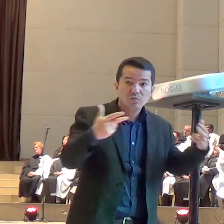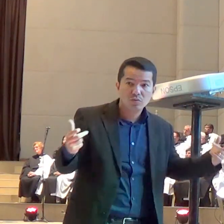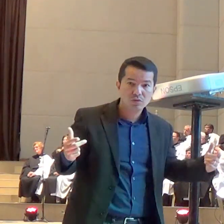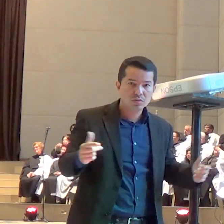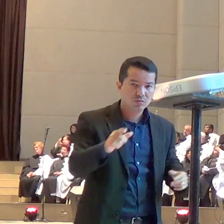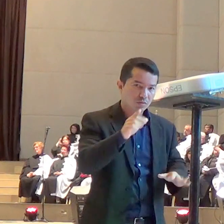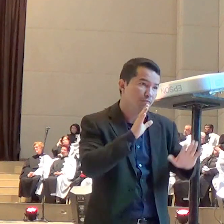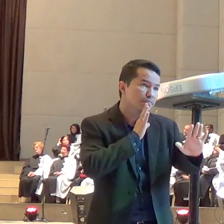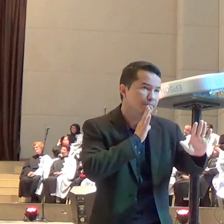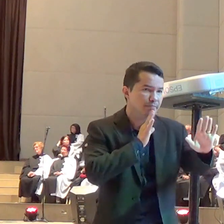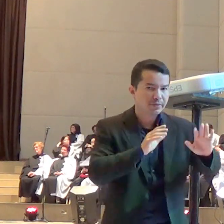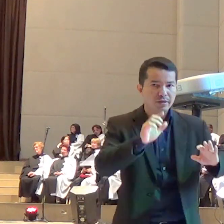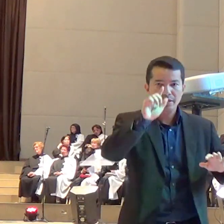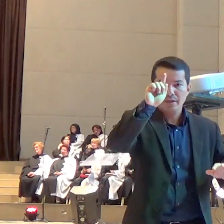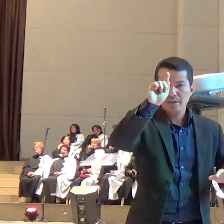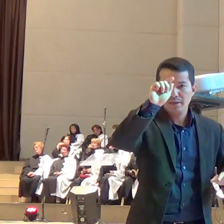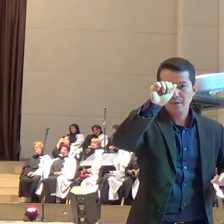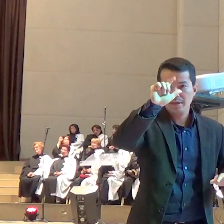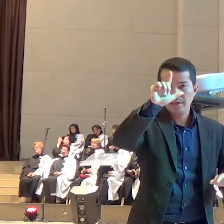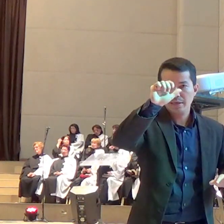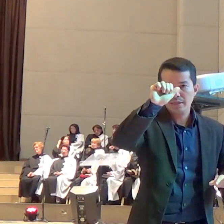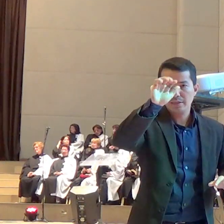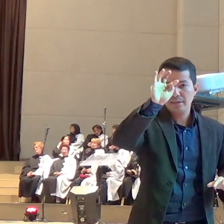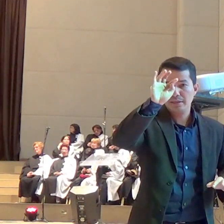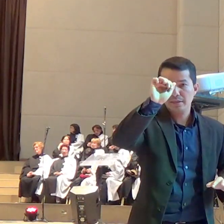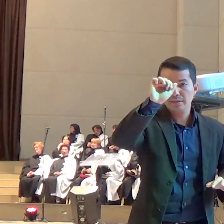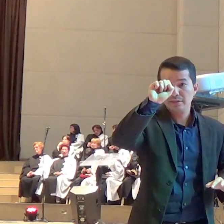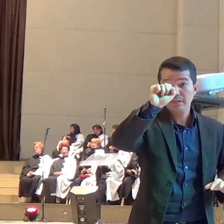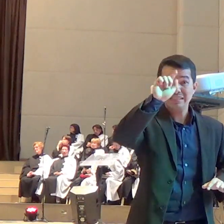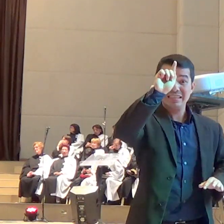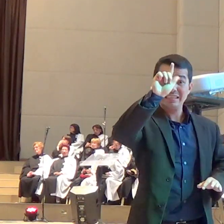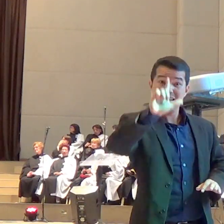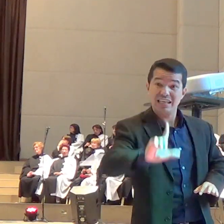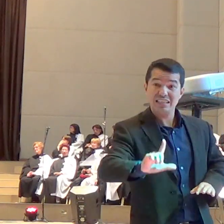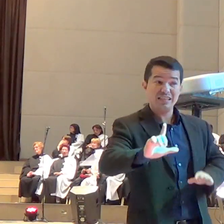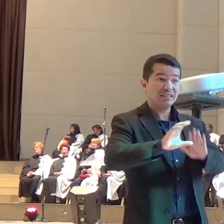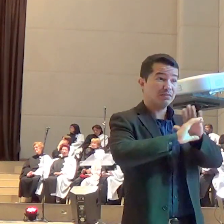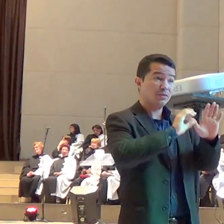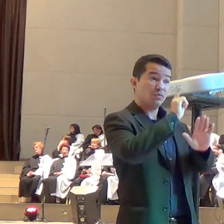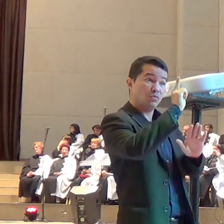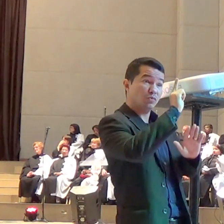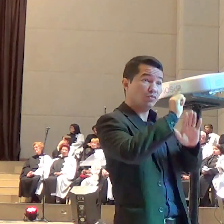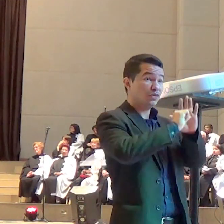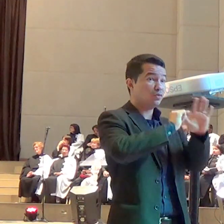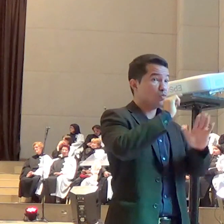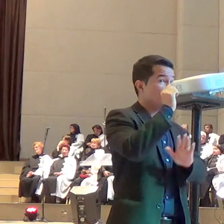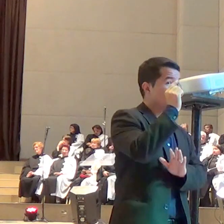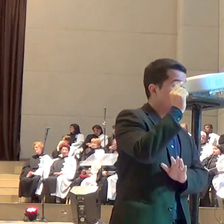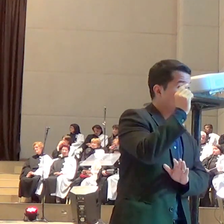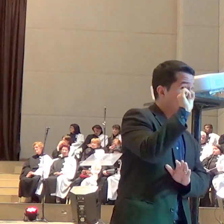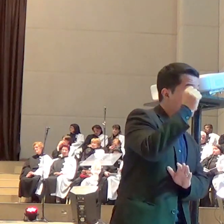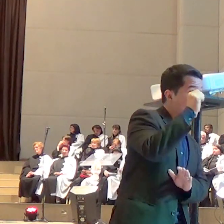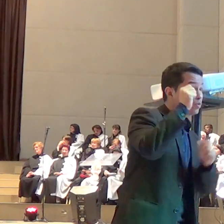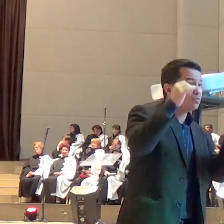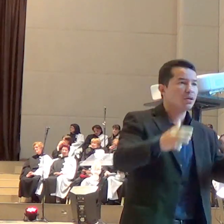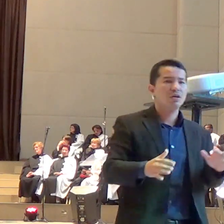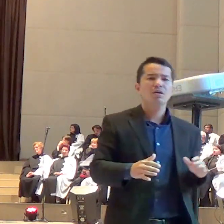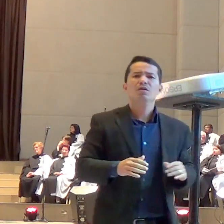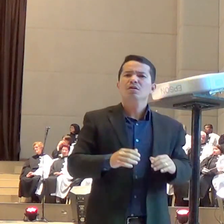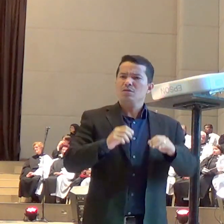1,8 diz assim, Mas ainda que nós, ou um anjo dos céus, pregue um